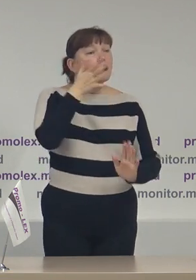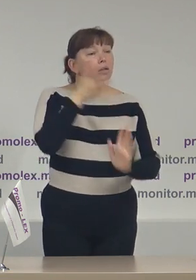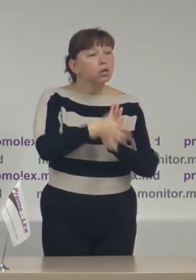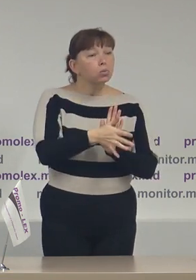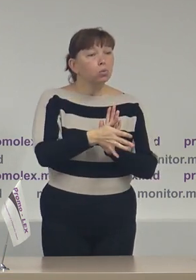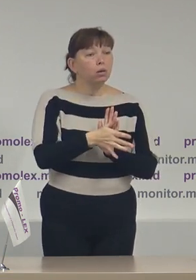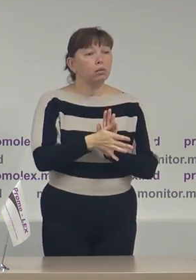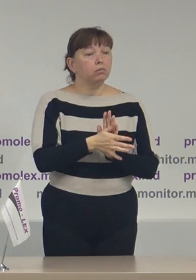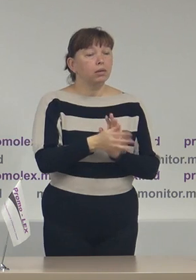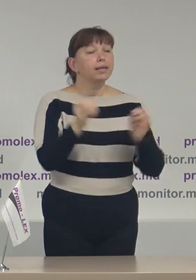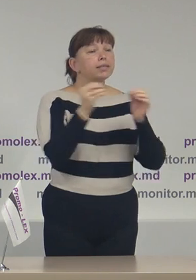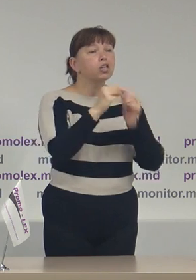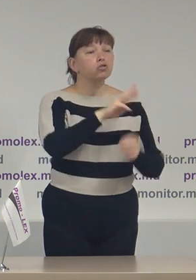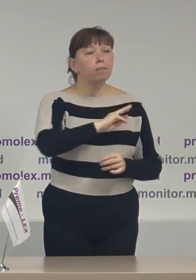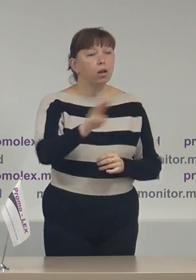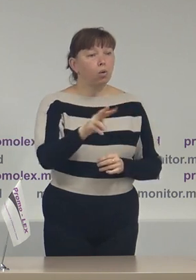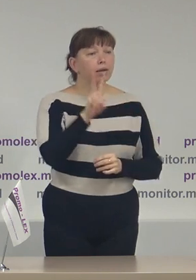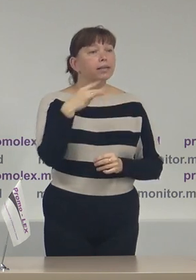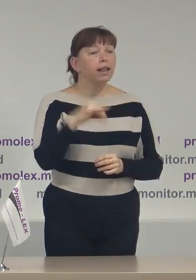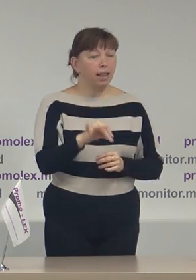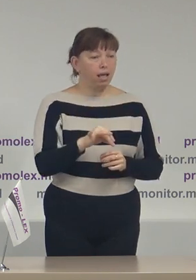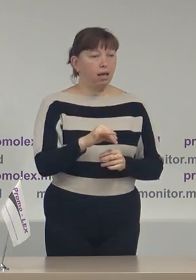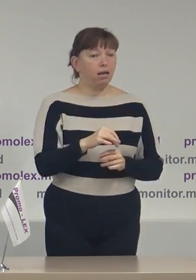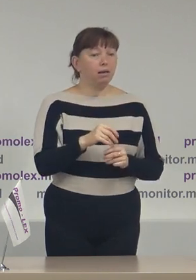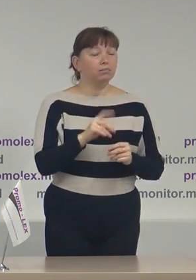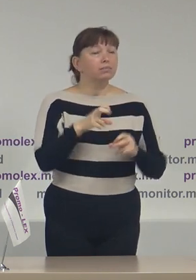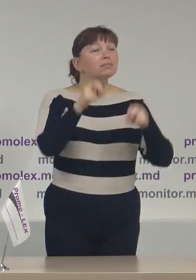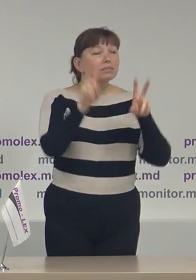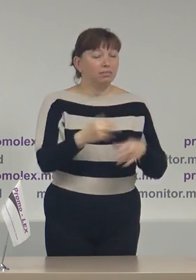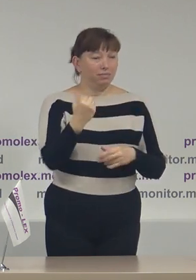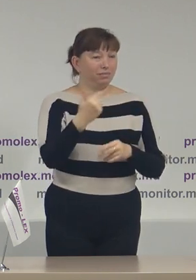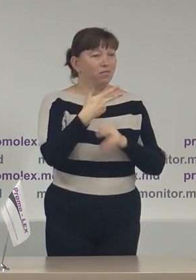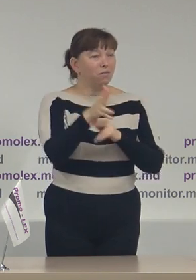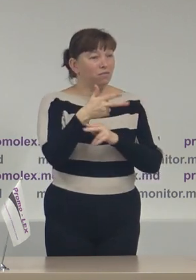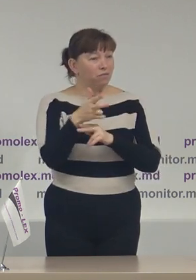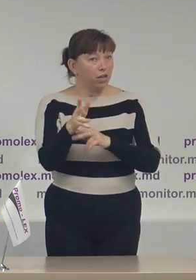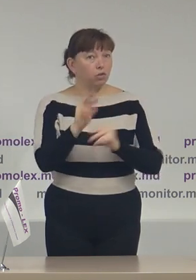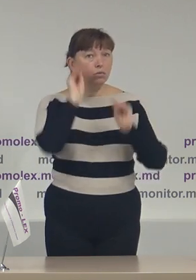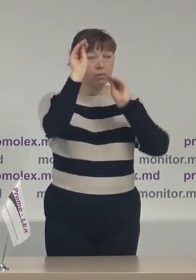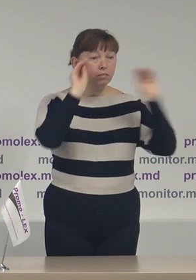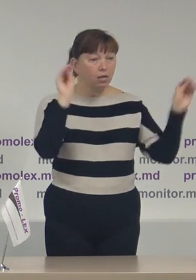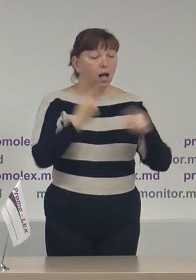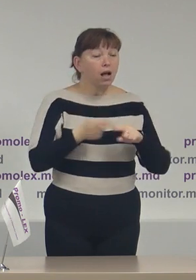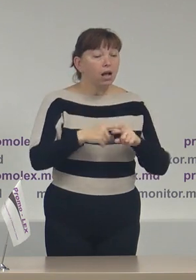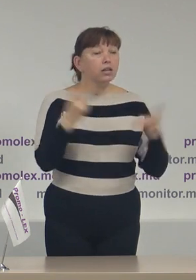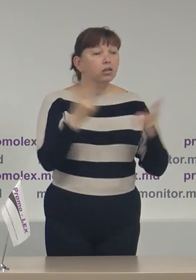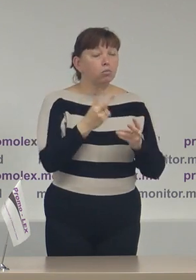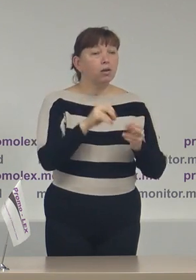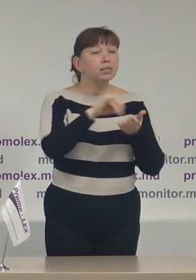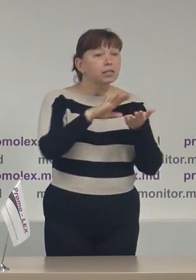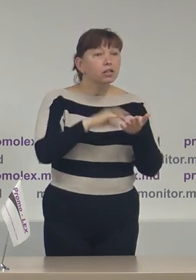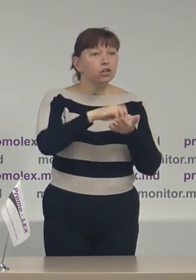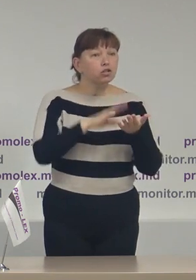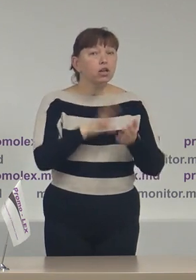10 milioane de lei pentru achiziționarea echipamentelor video care urmau să înregistreze tot